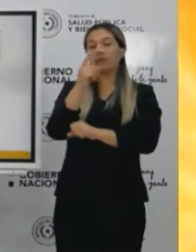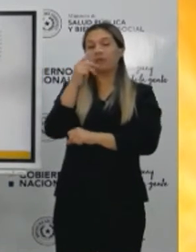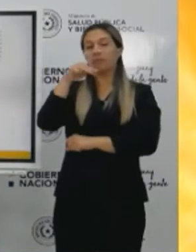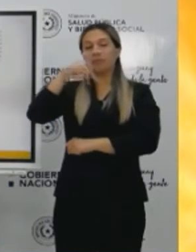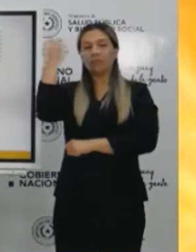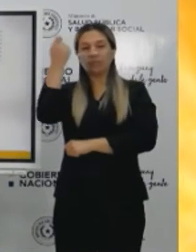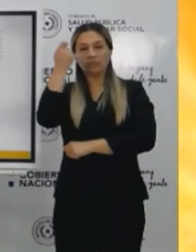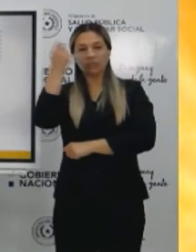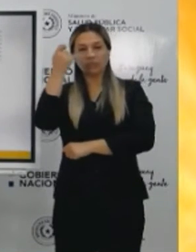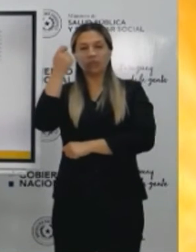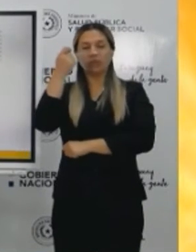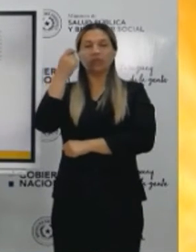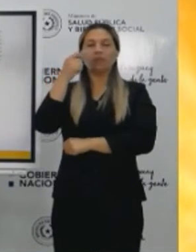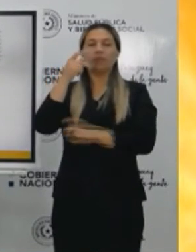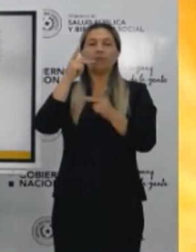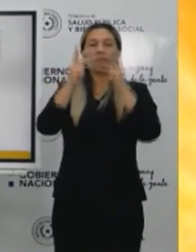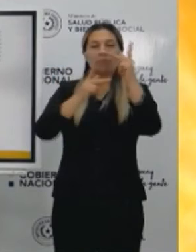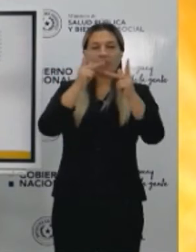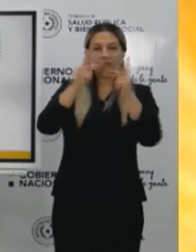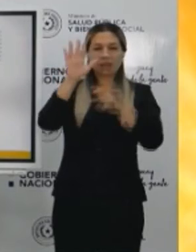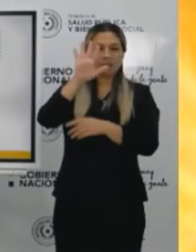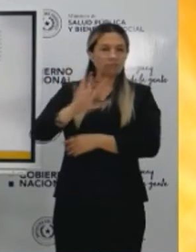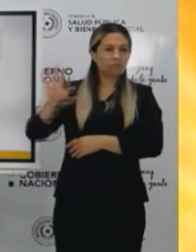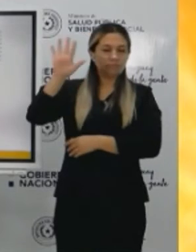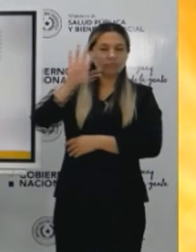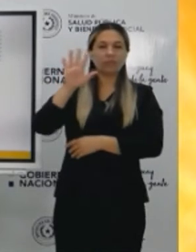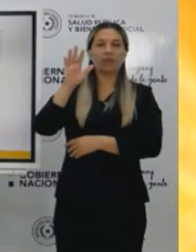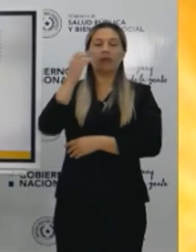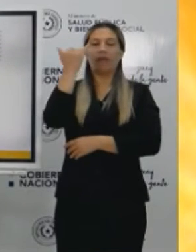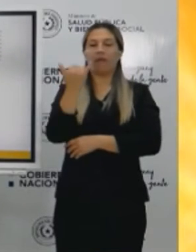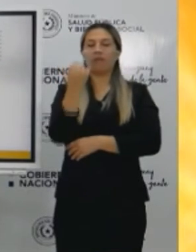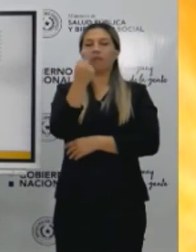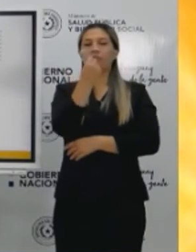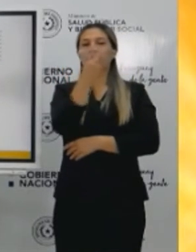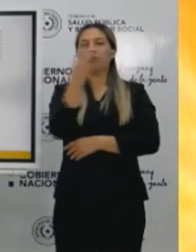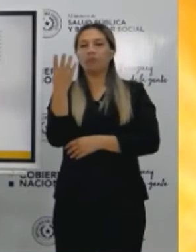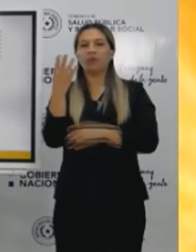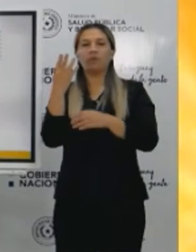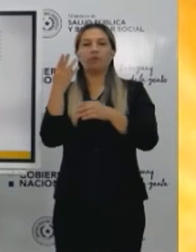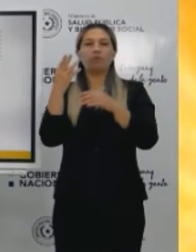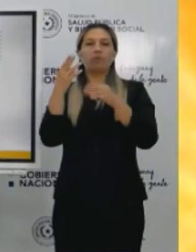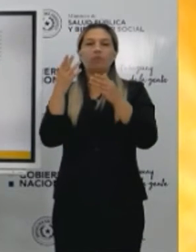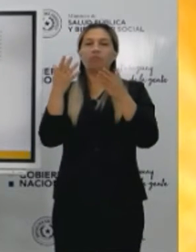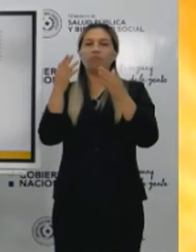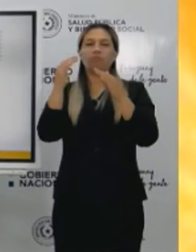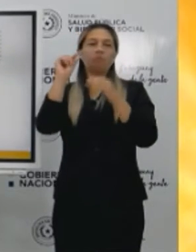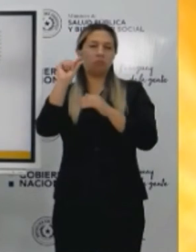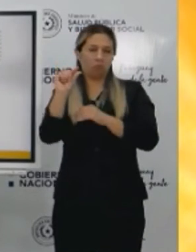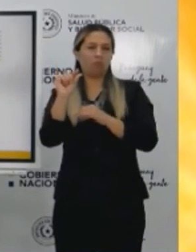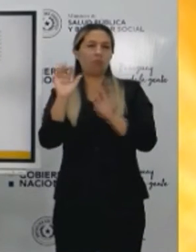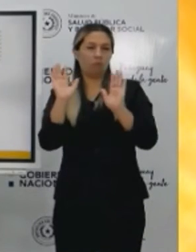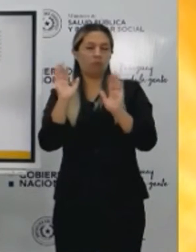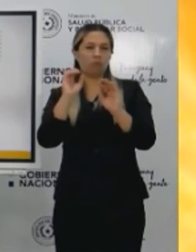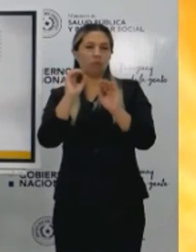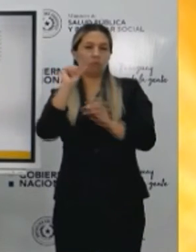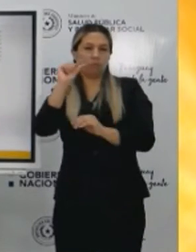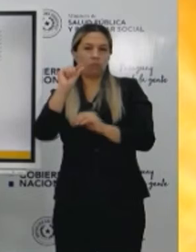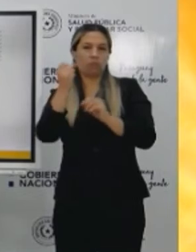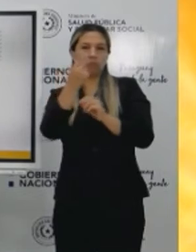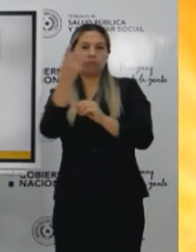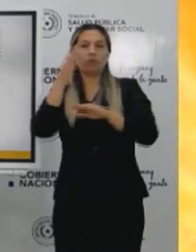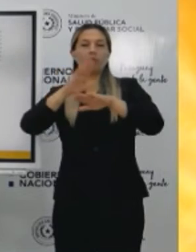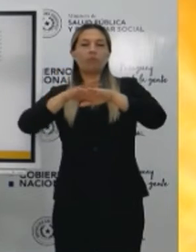Nienbucú, si bien son números absolutos relativamente bajos, proporcionales a su